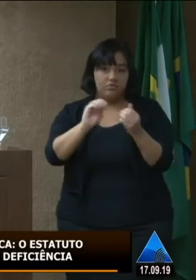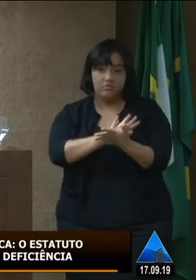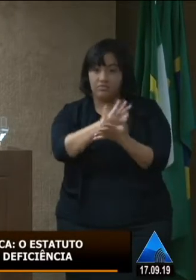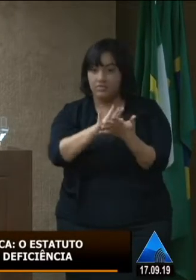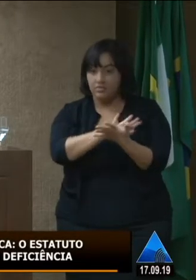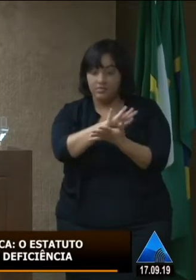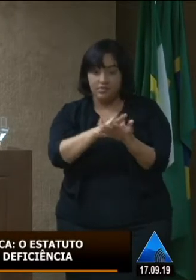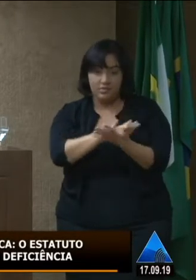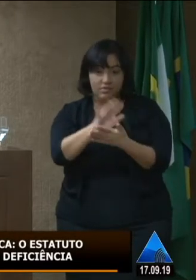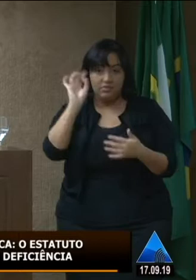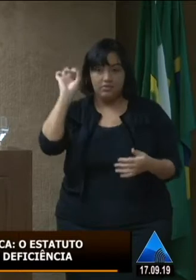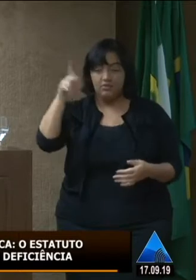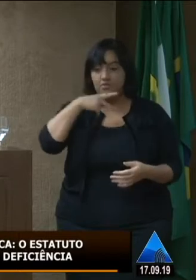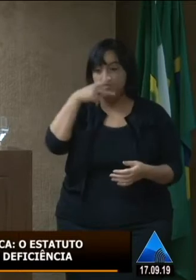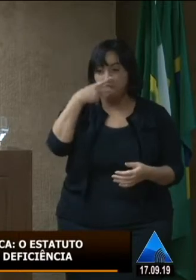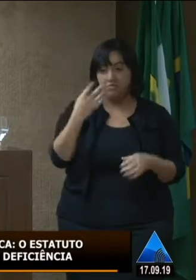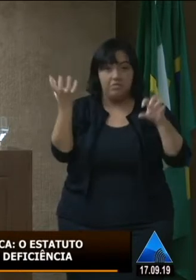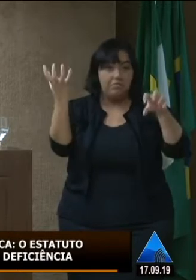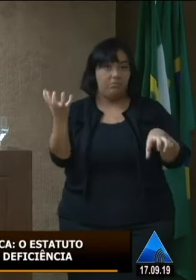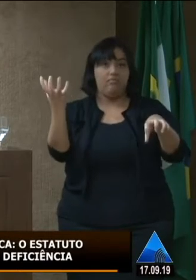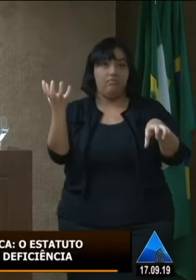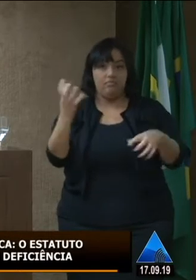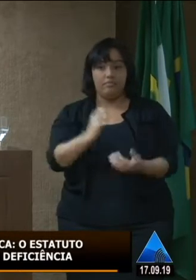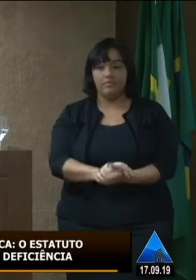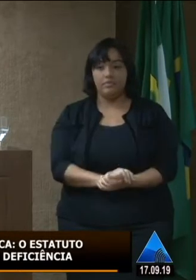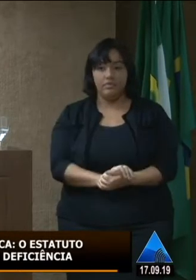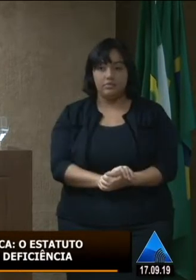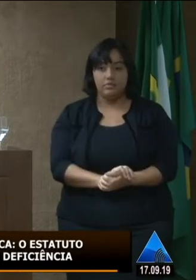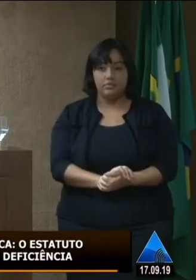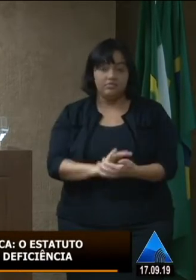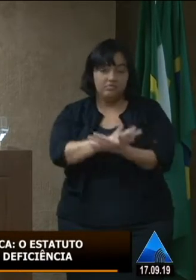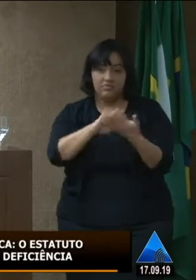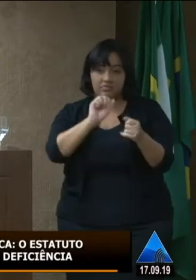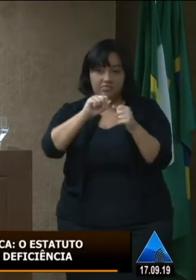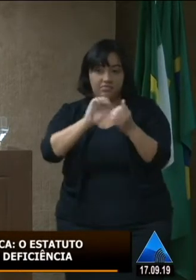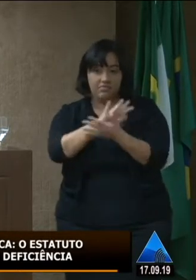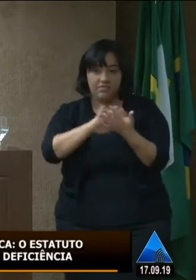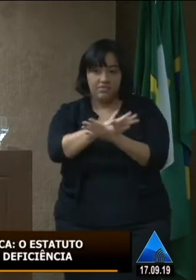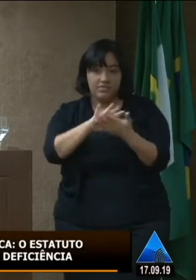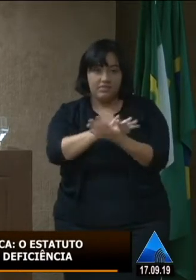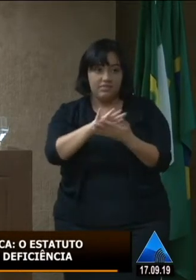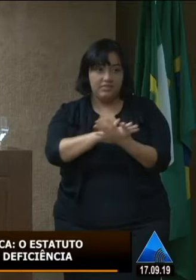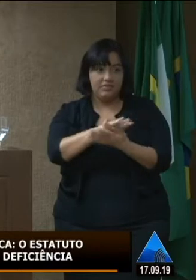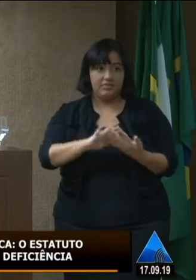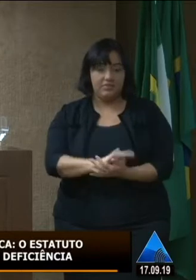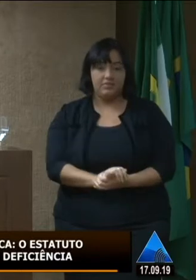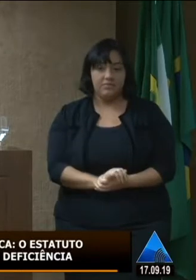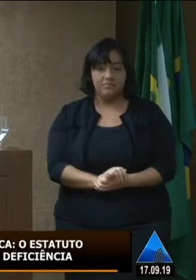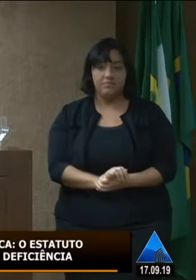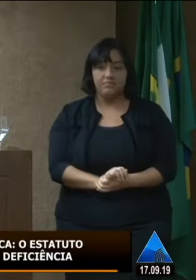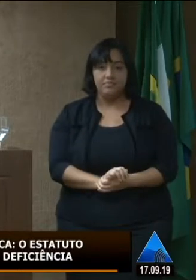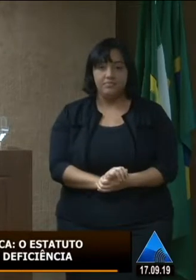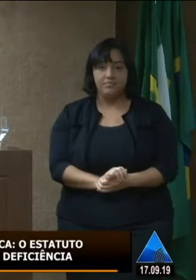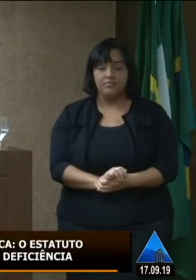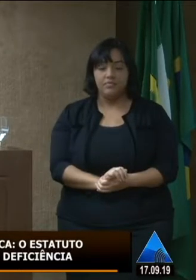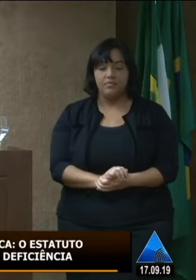O que ele sabe fazer é tu, em Brasília, que seja reformulado, né? Criar, botar novas pessoas,